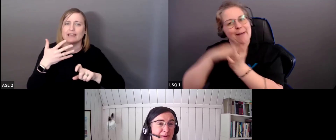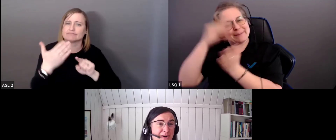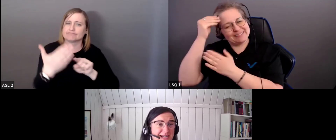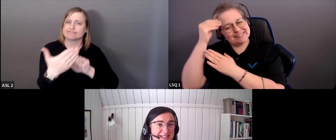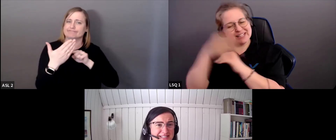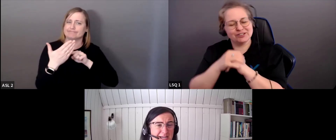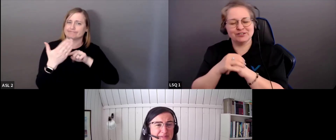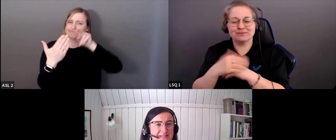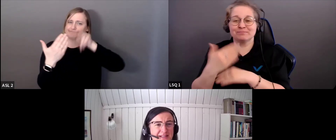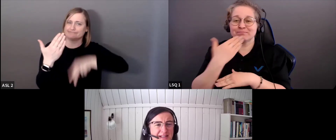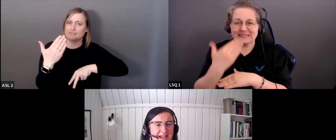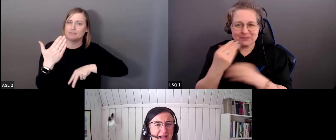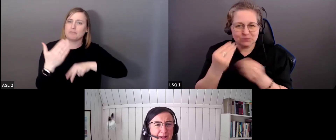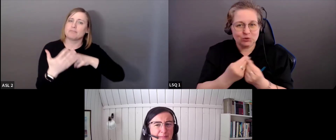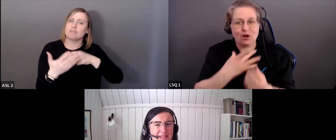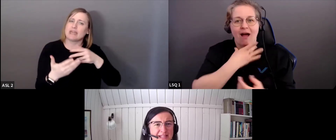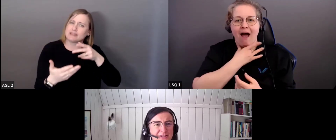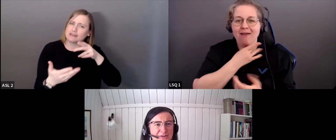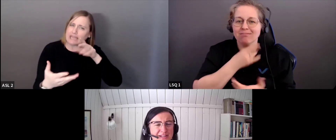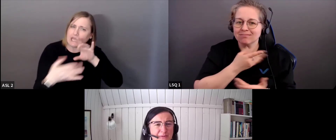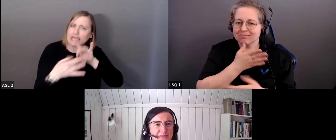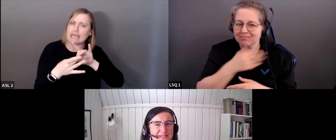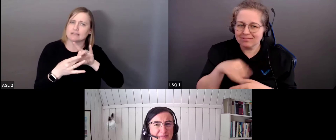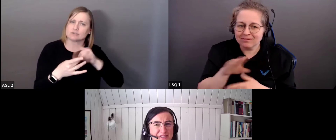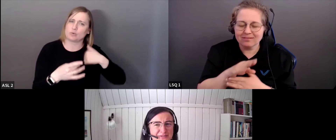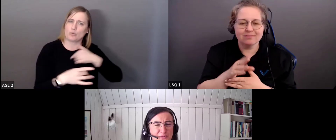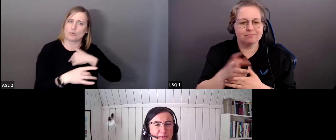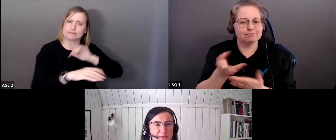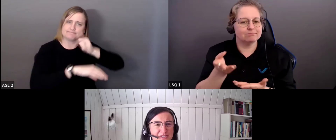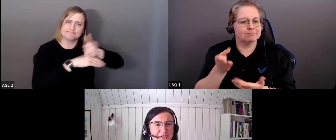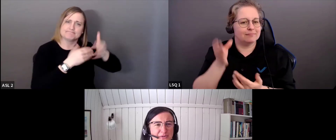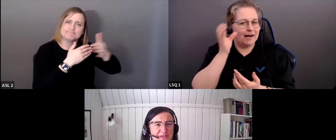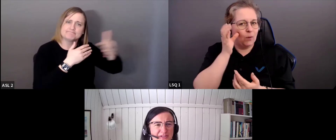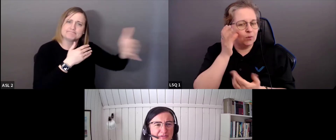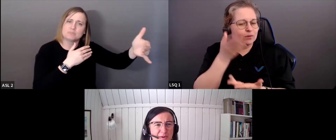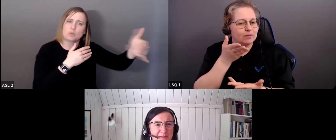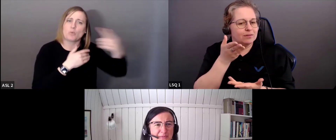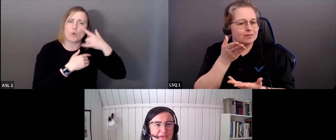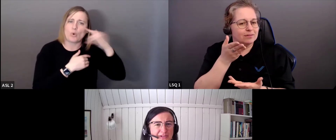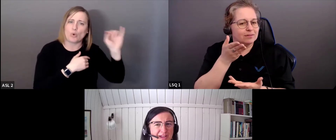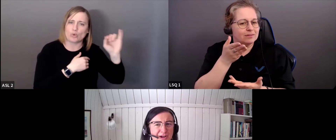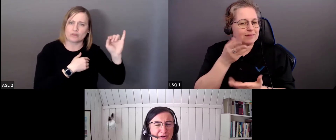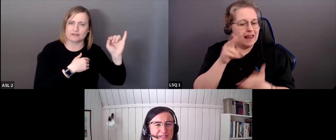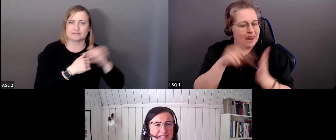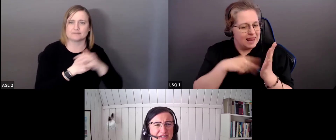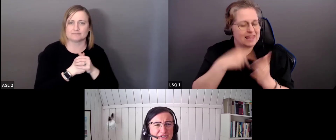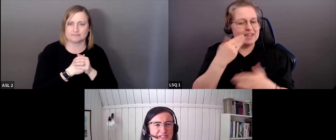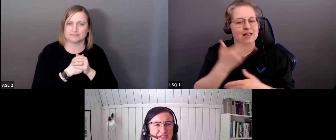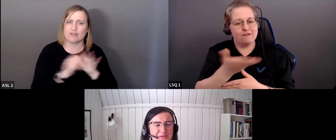Nous avons hâte d'entendre votre rétroaction